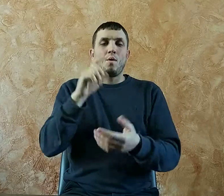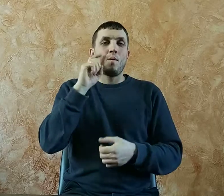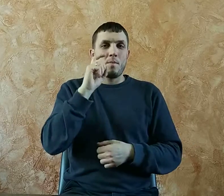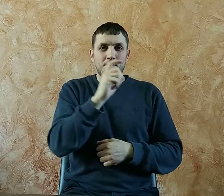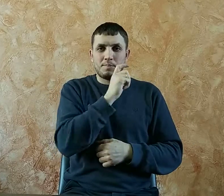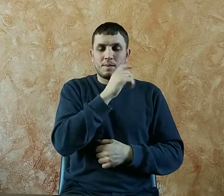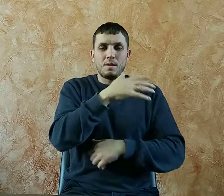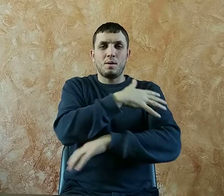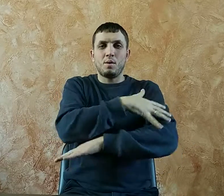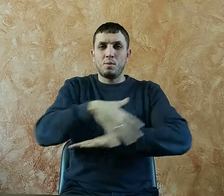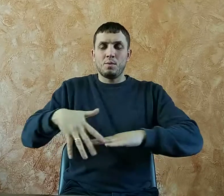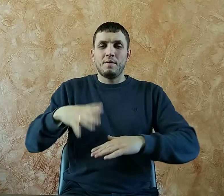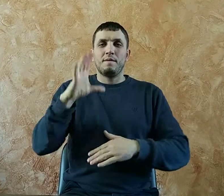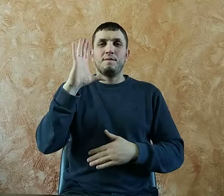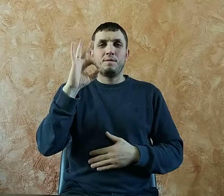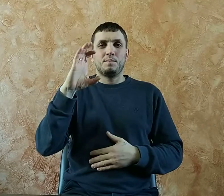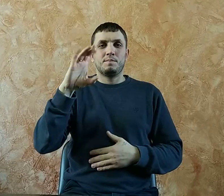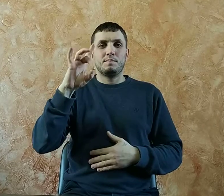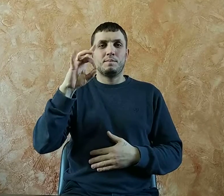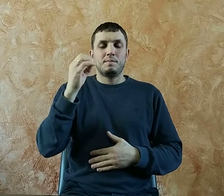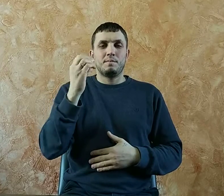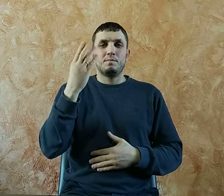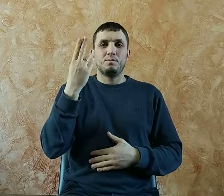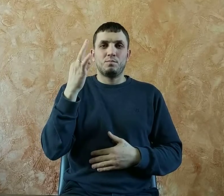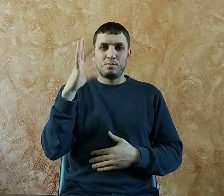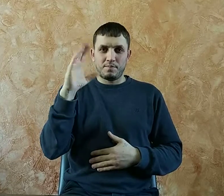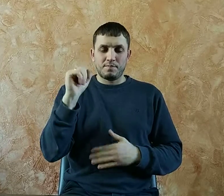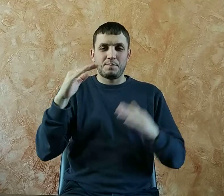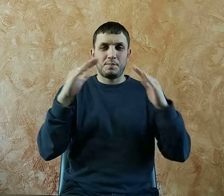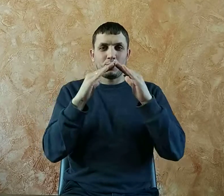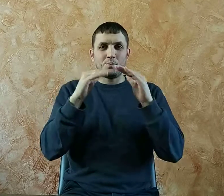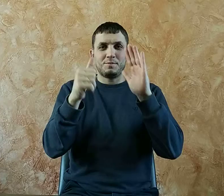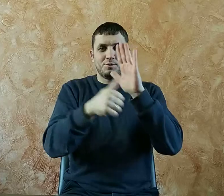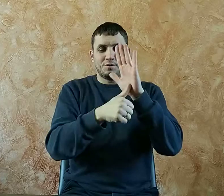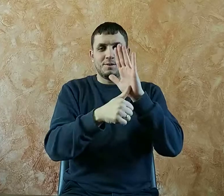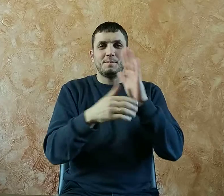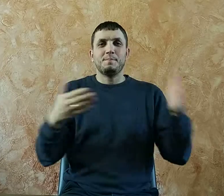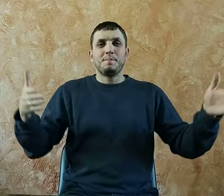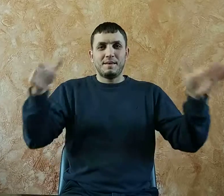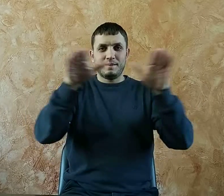улица Воскрецова, дом 6. Да благословит вас Господь!